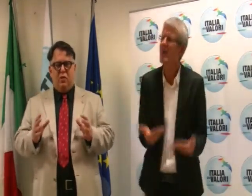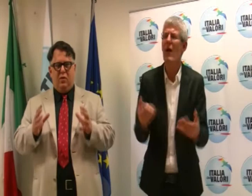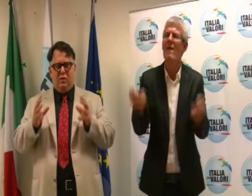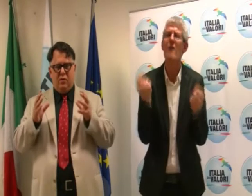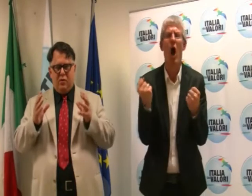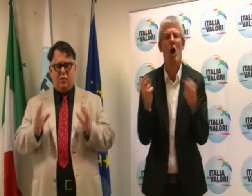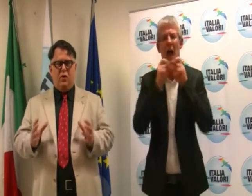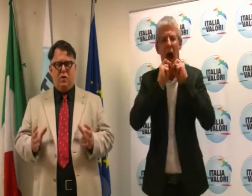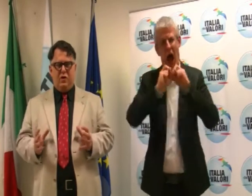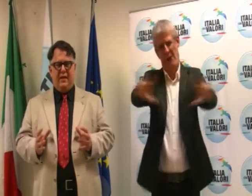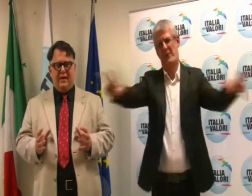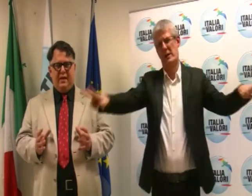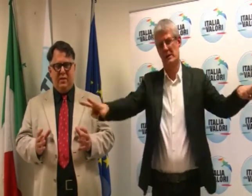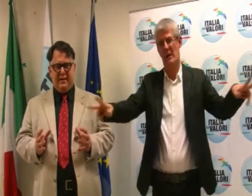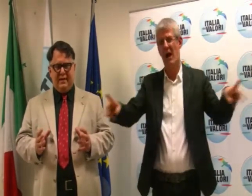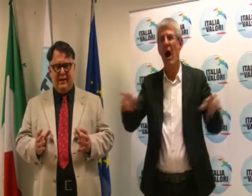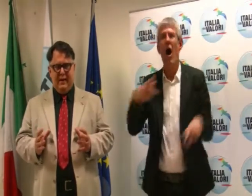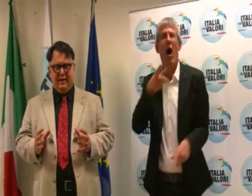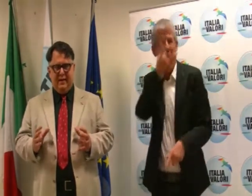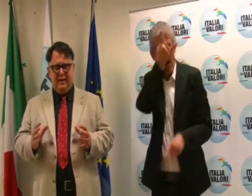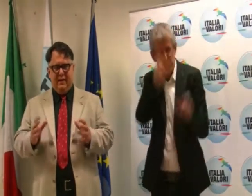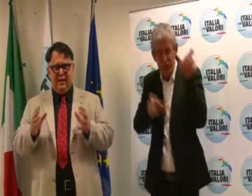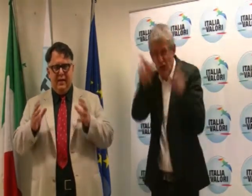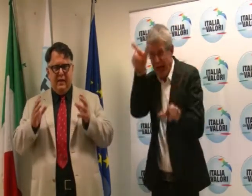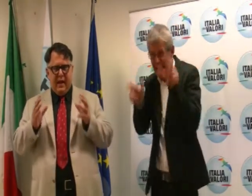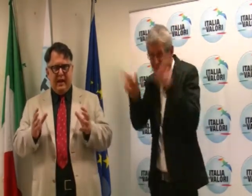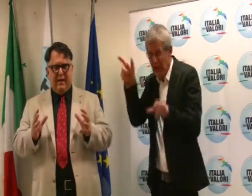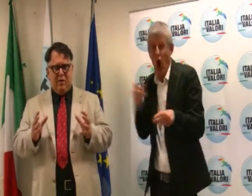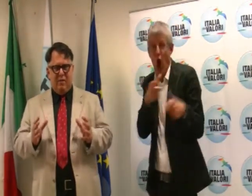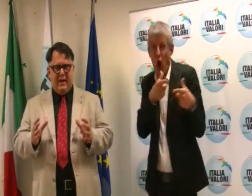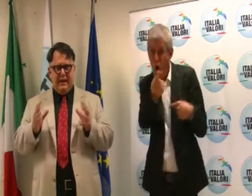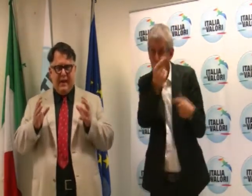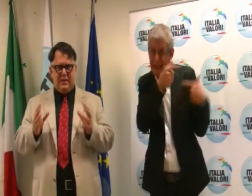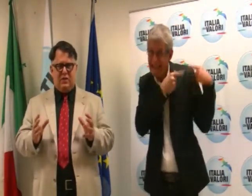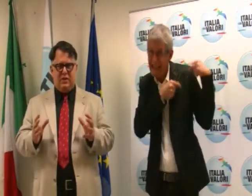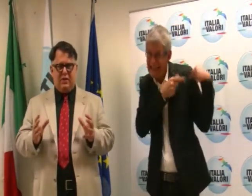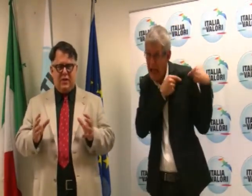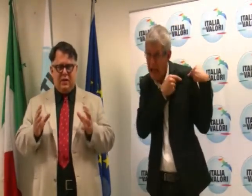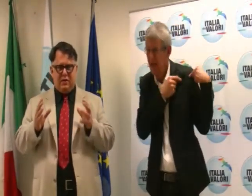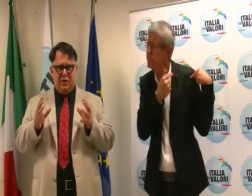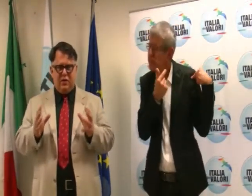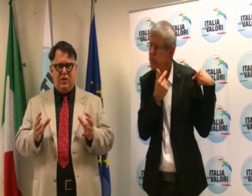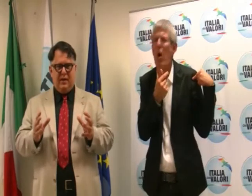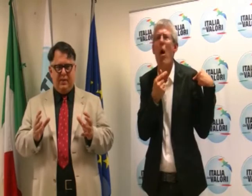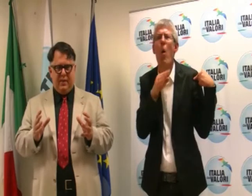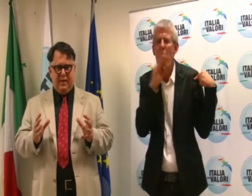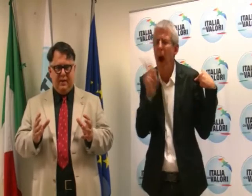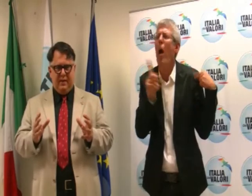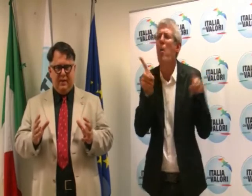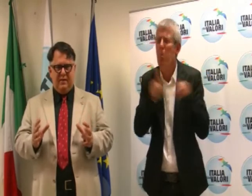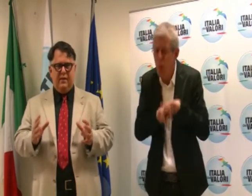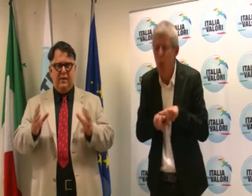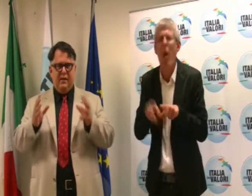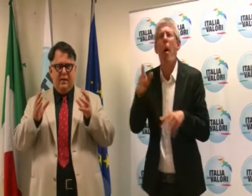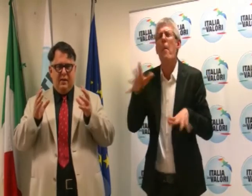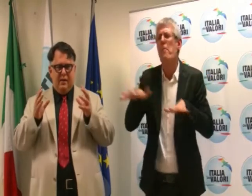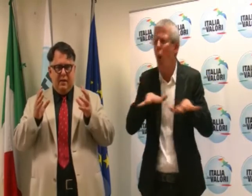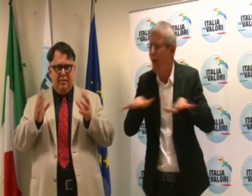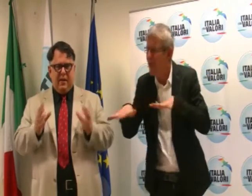soprattutto non solo i cittadini con le stellette, ma anche i movimenti e le associazioni che sono vicine a PND.